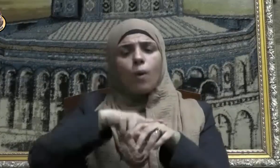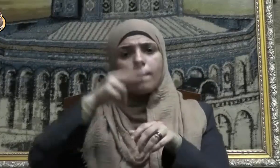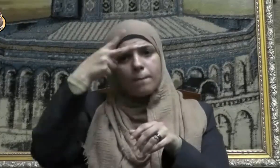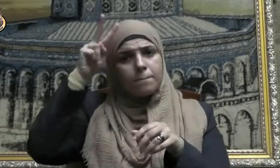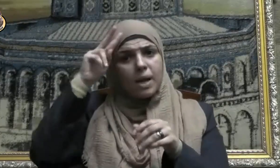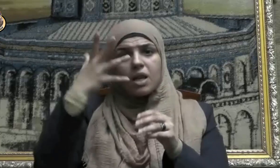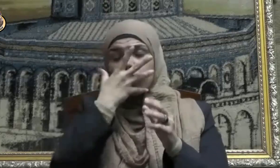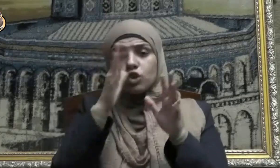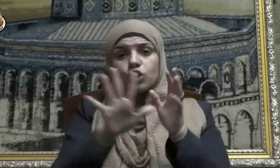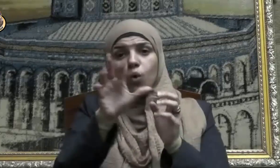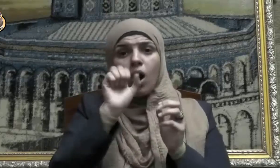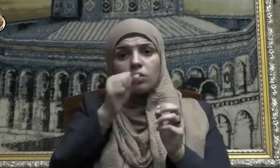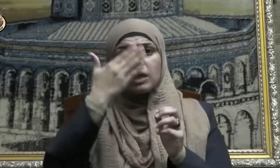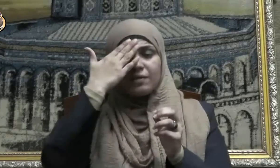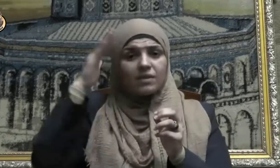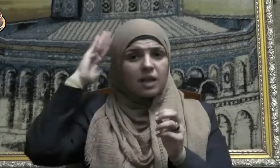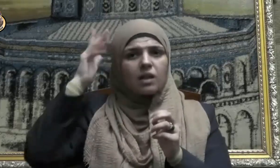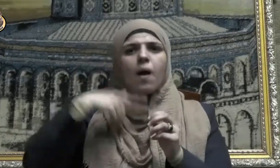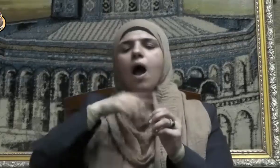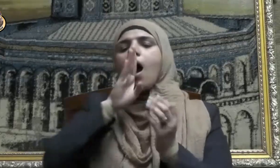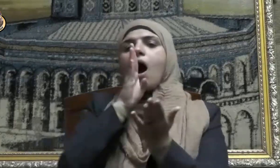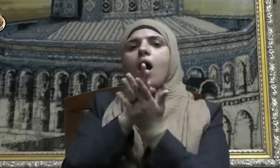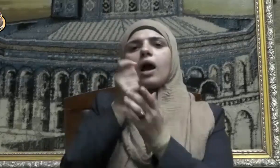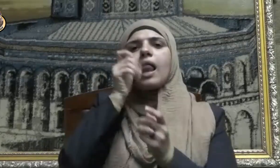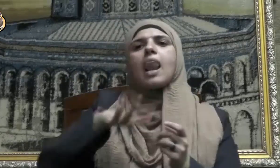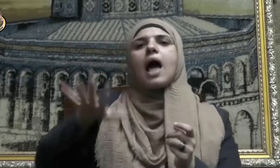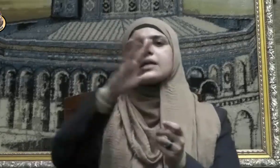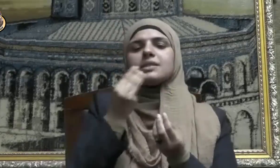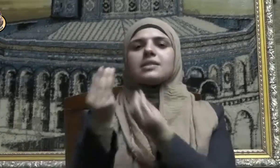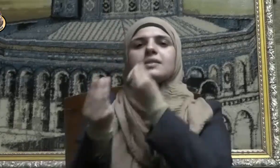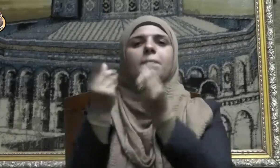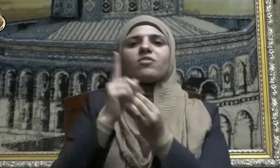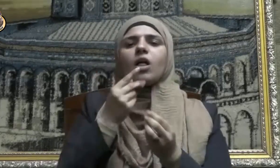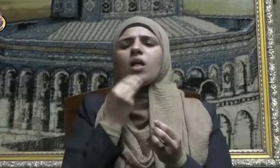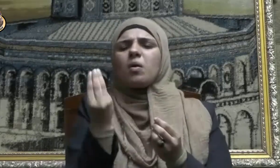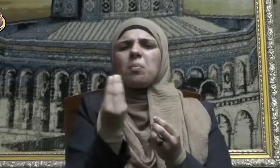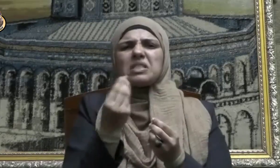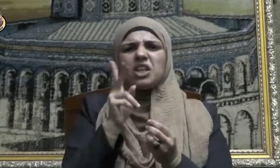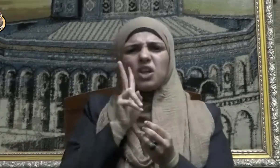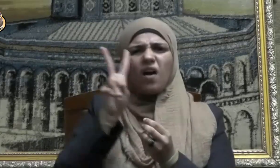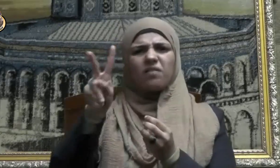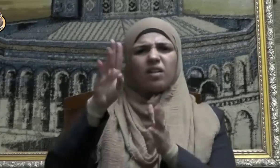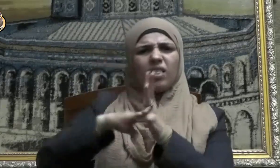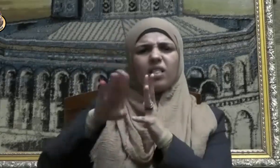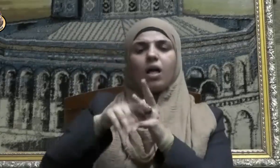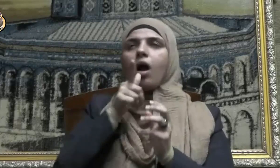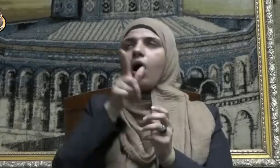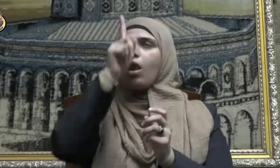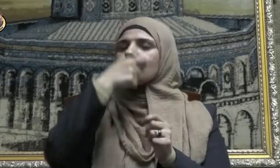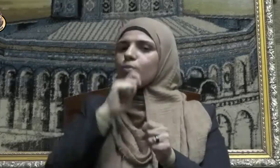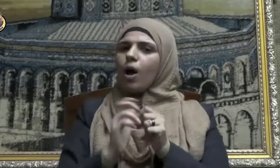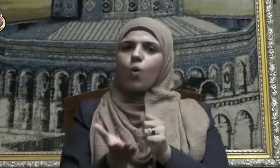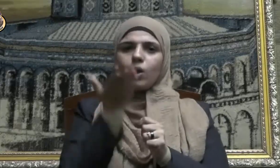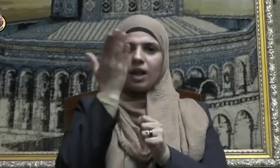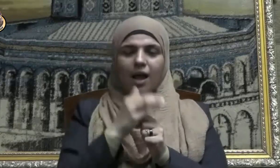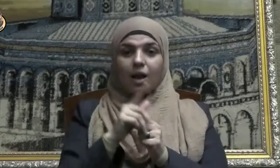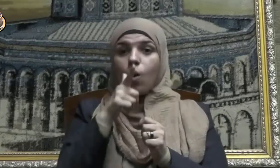بخس الناس حقهم والتقليل من شأنهم قال تعالى ولا تبخس